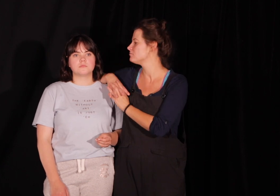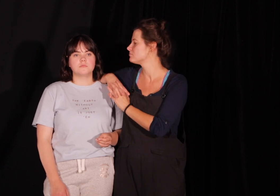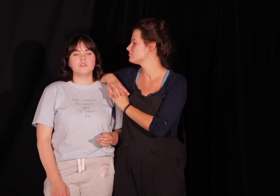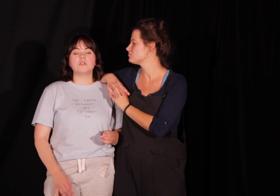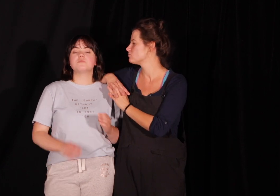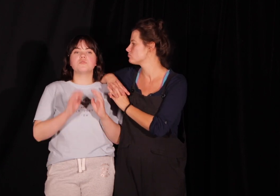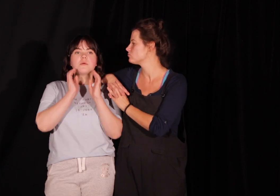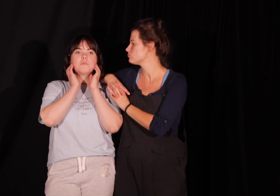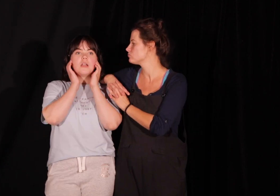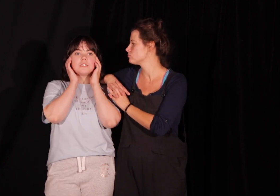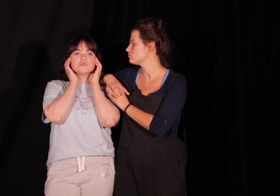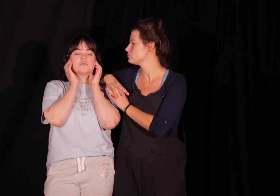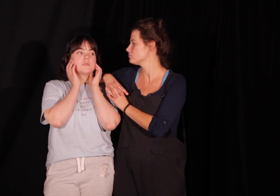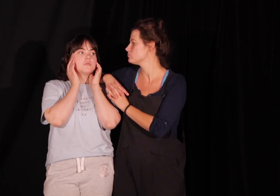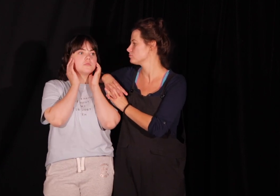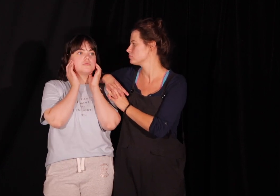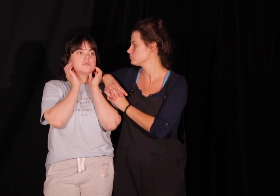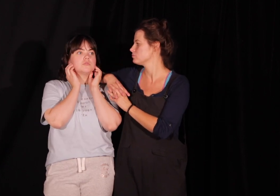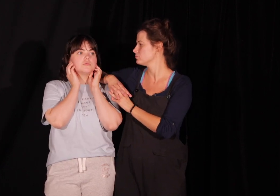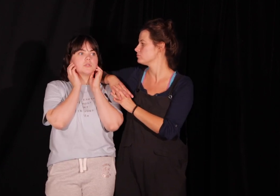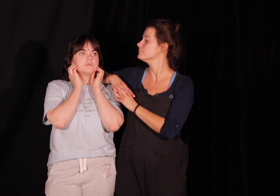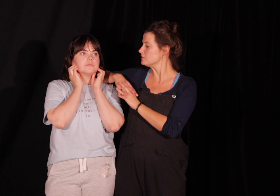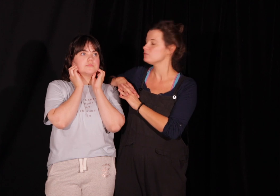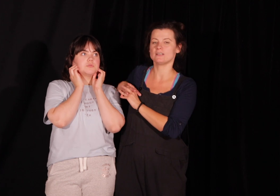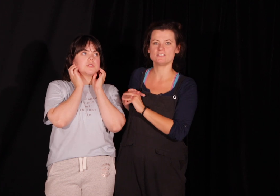na raz moja mamę boleła tu żuchwę bo żuła dużo gumy no właśnie